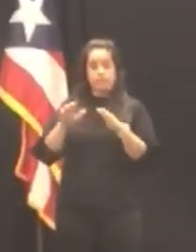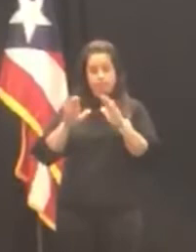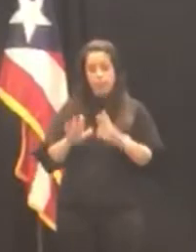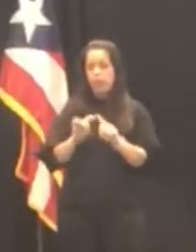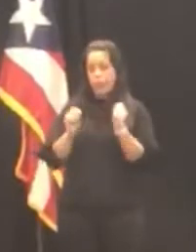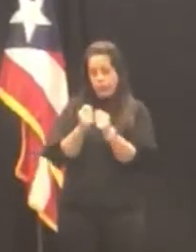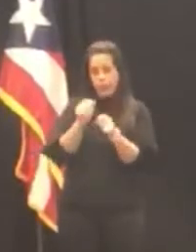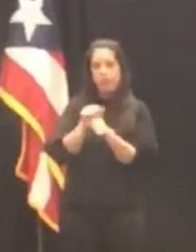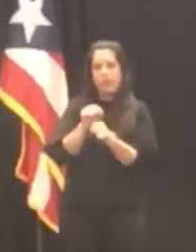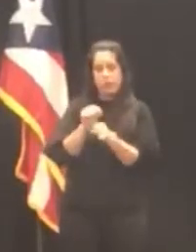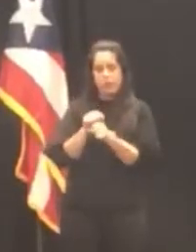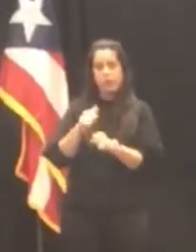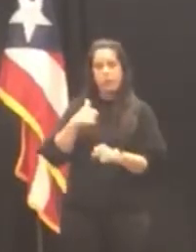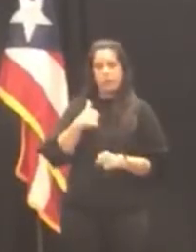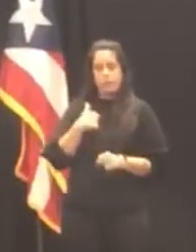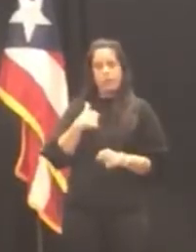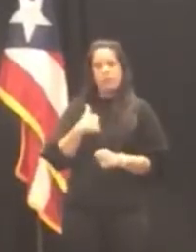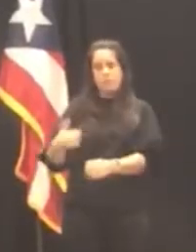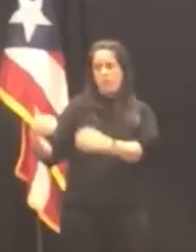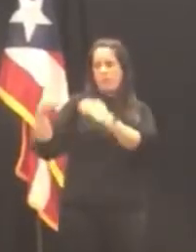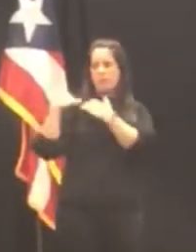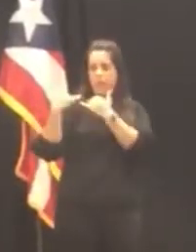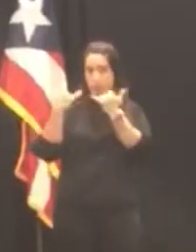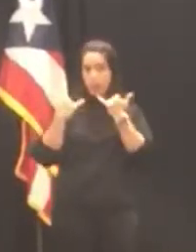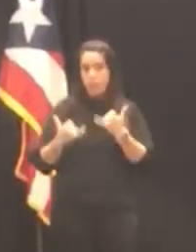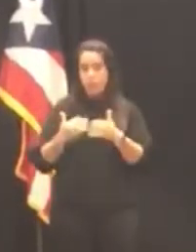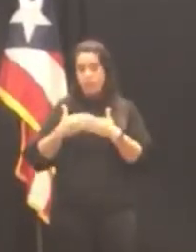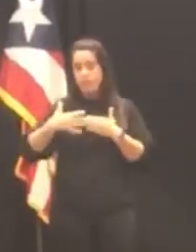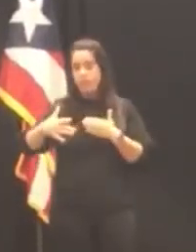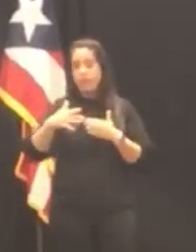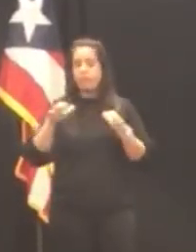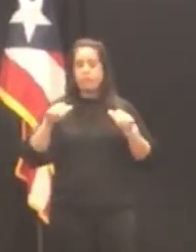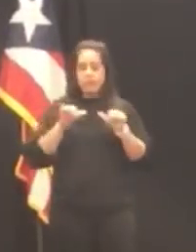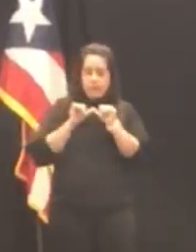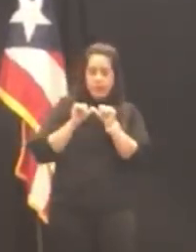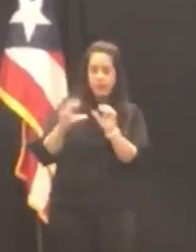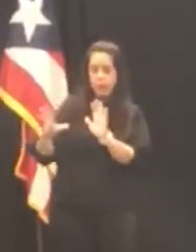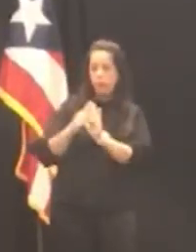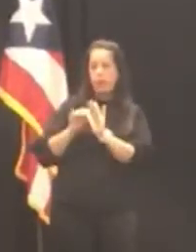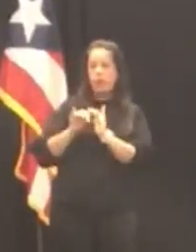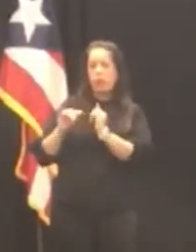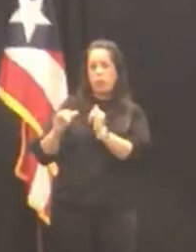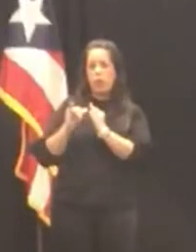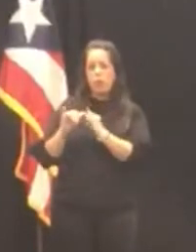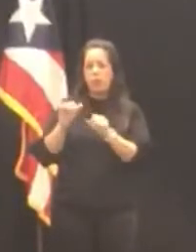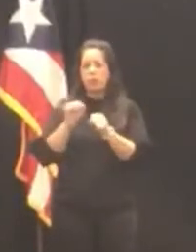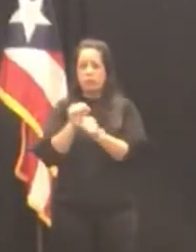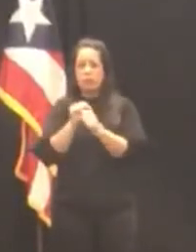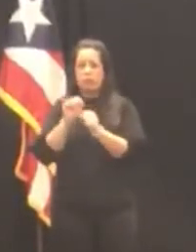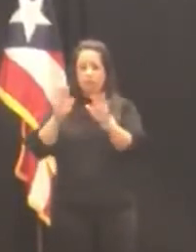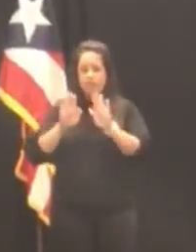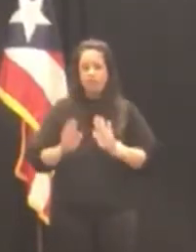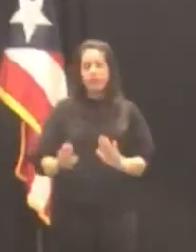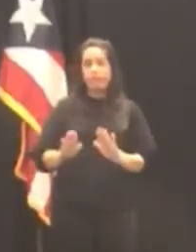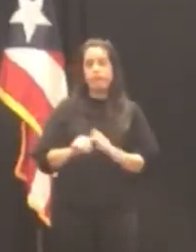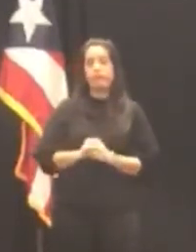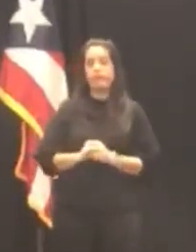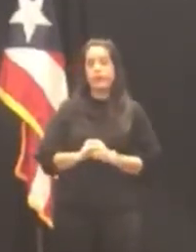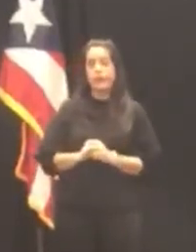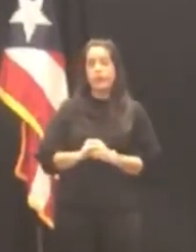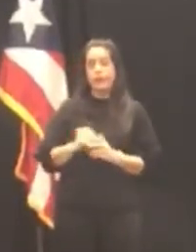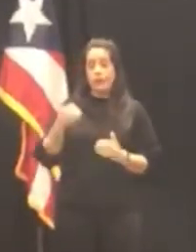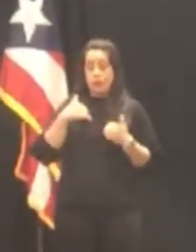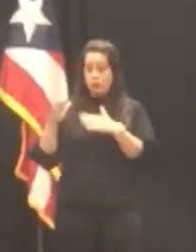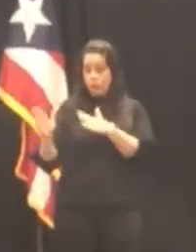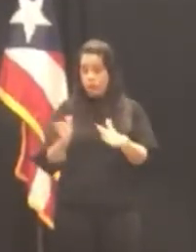equipo de trabajo y tengo la gran encomienda de continuar con el excelente trabajo de la contralora Valdivieso contamos con un